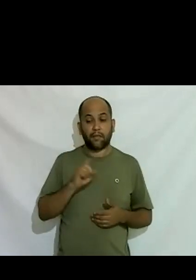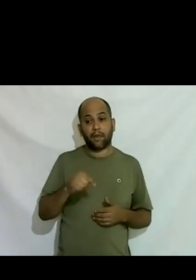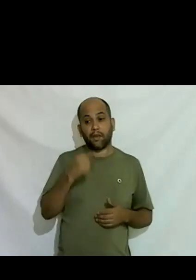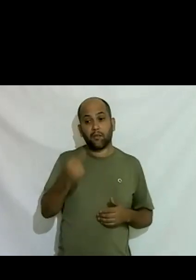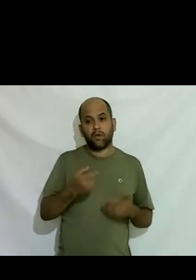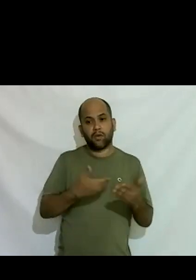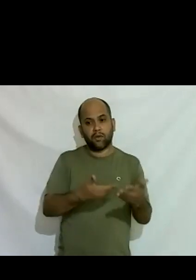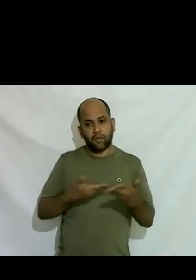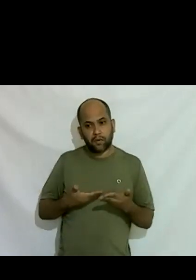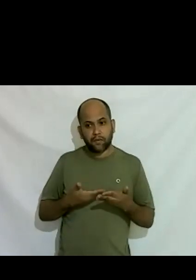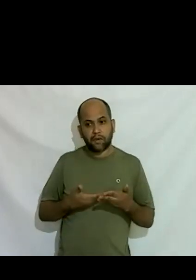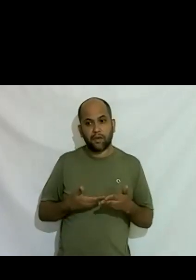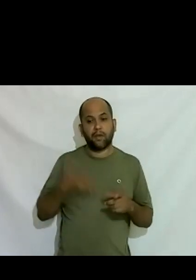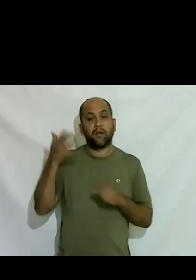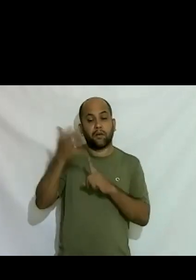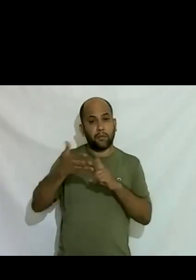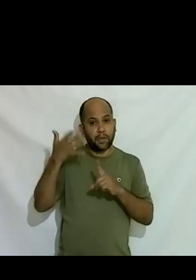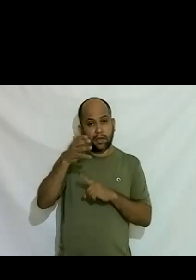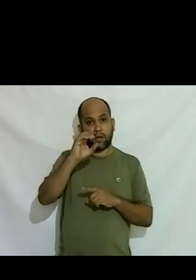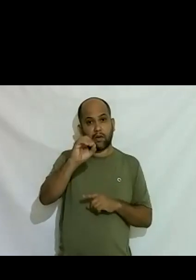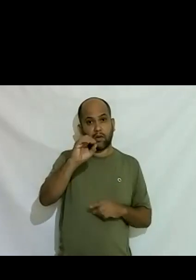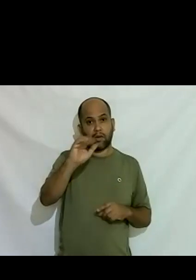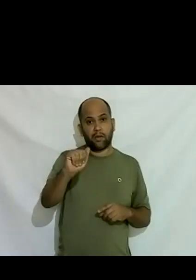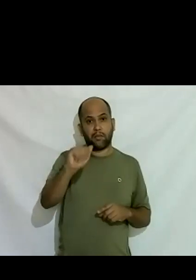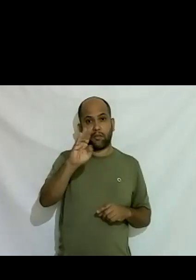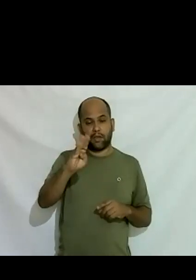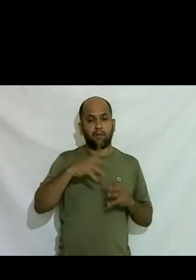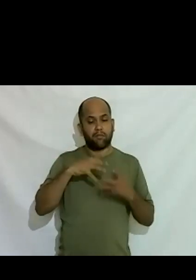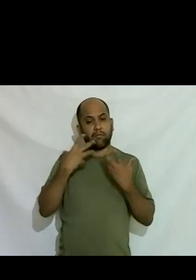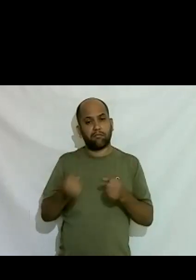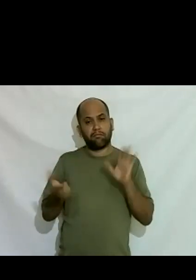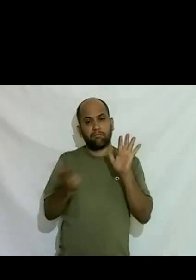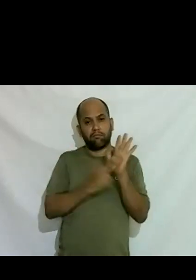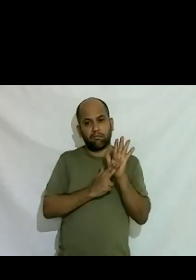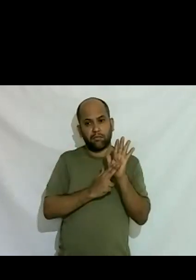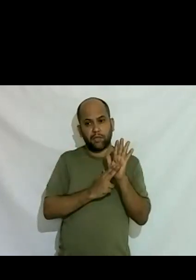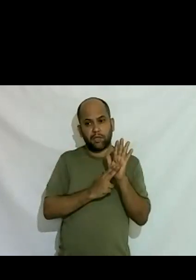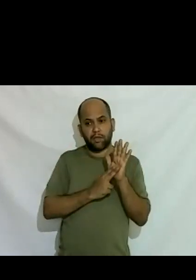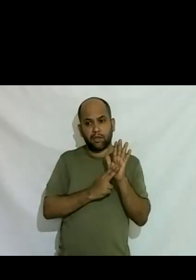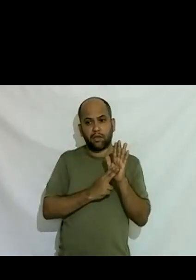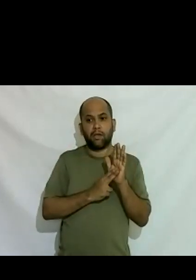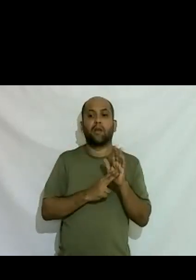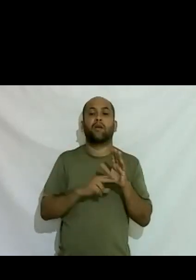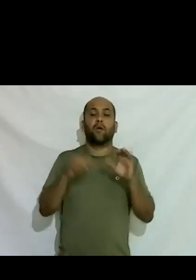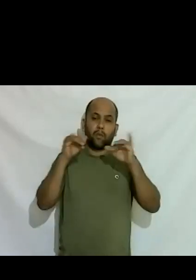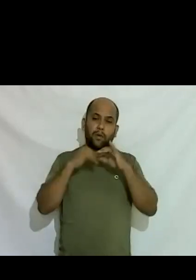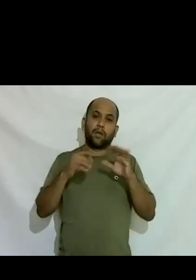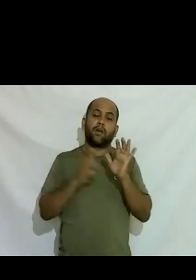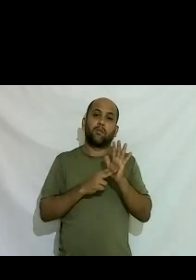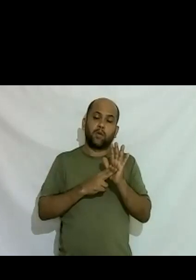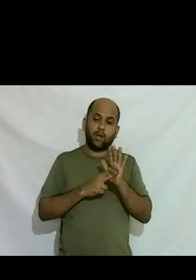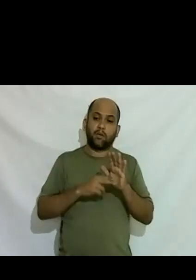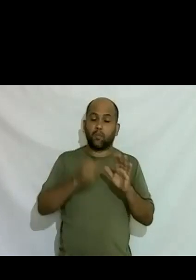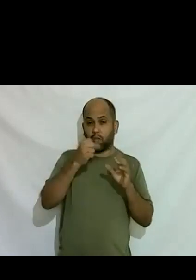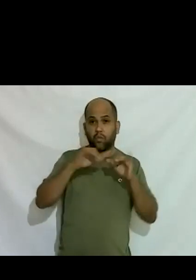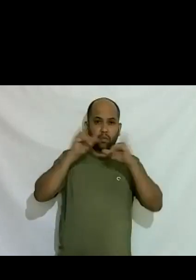convidada para um evento na OAB é me assumir né comecei a me assumir publicamente já estava transicionando já